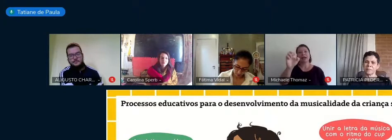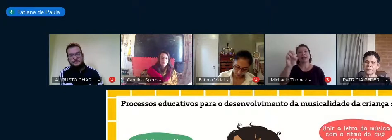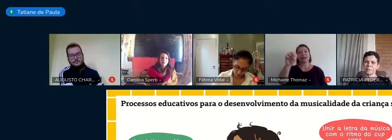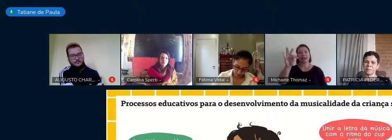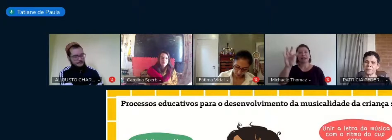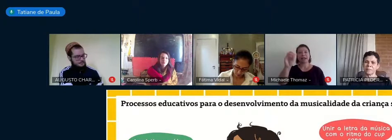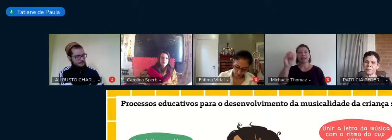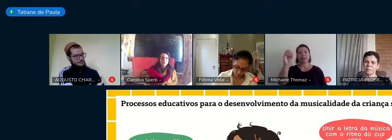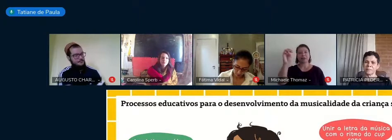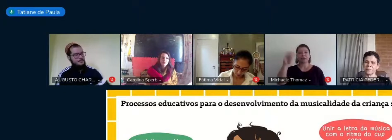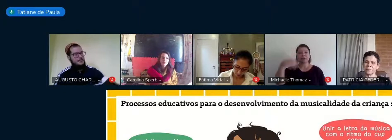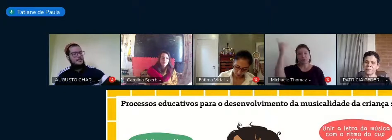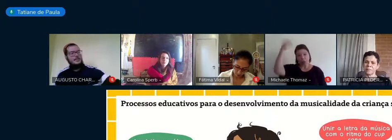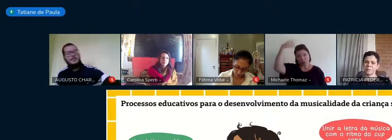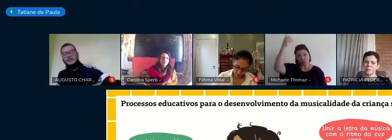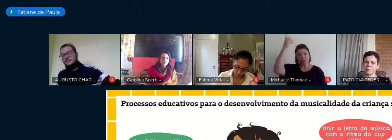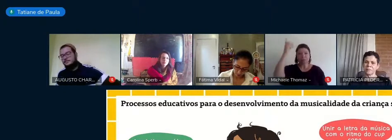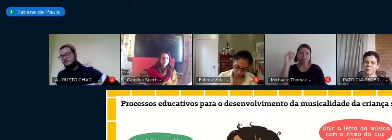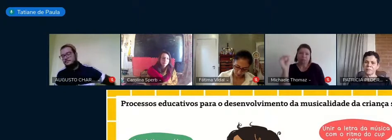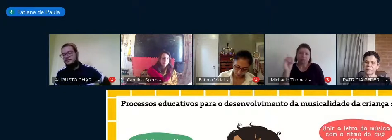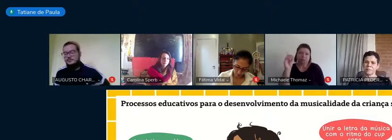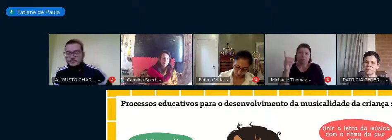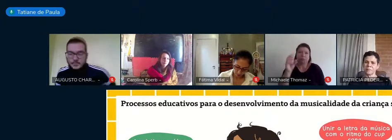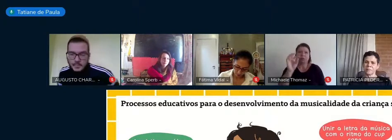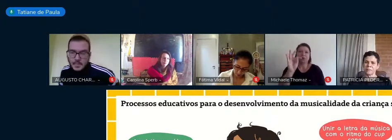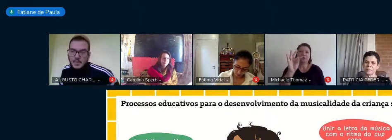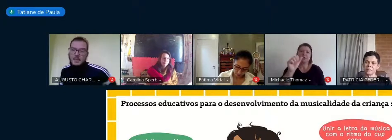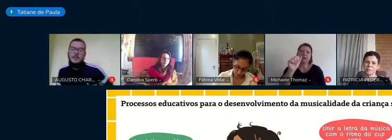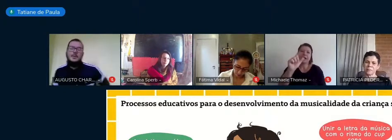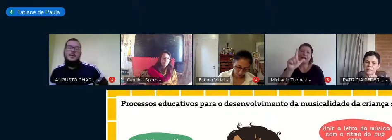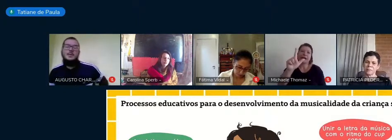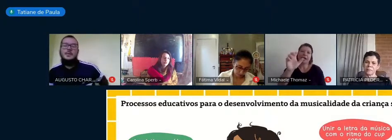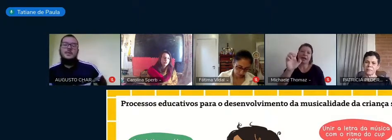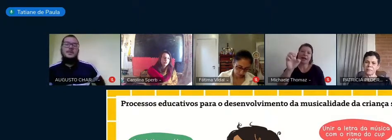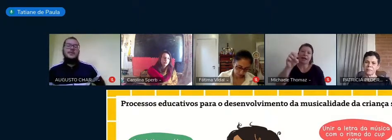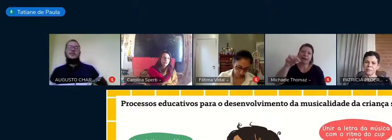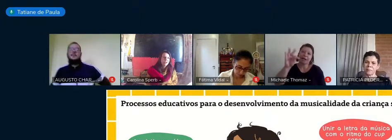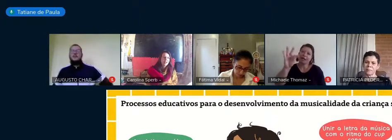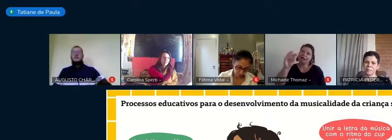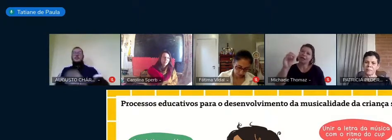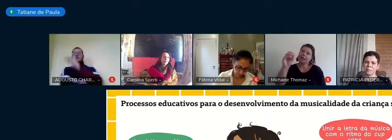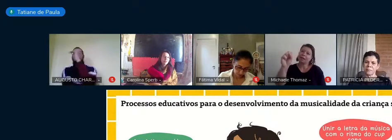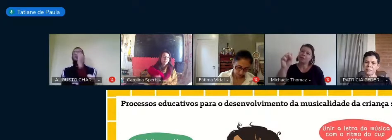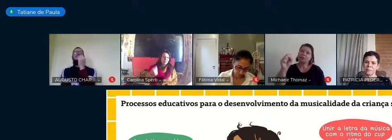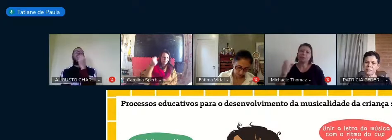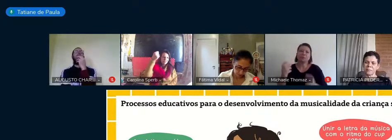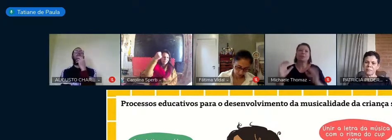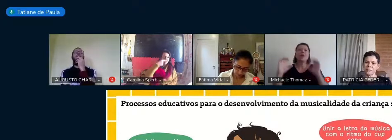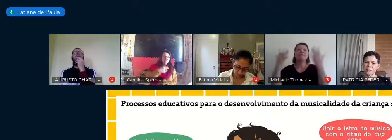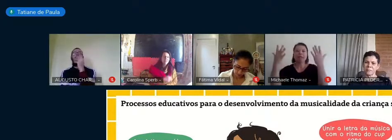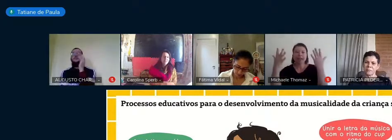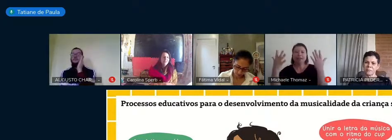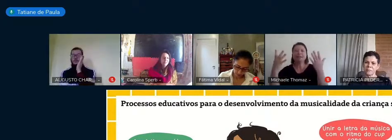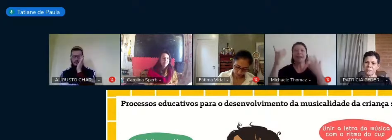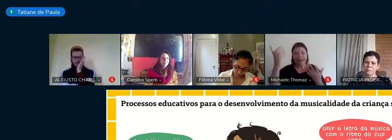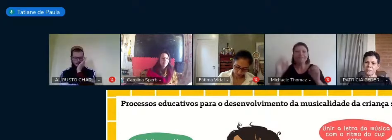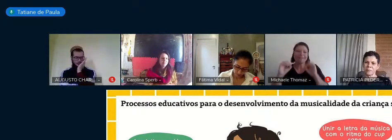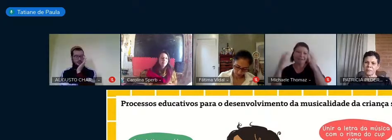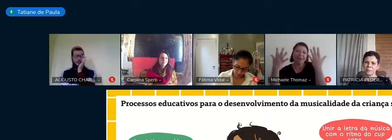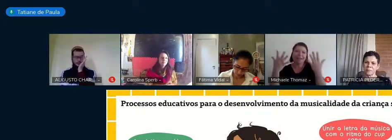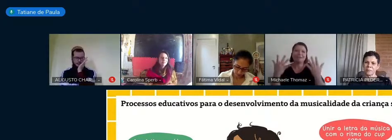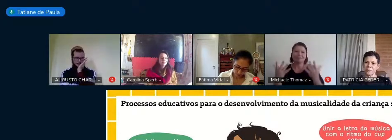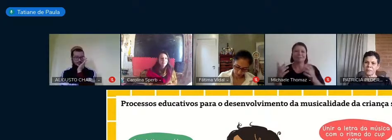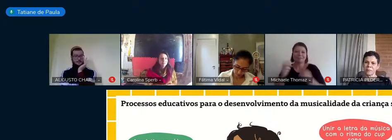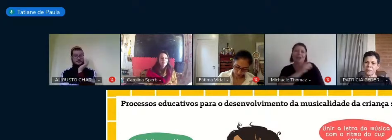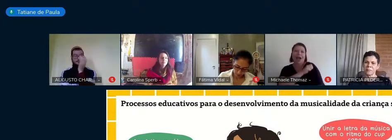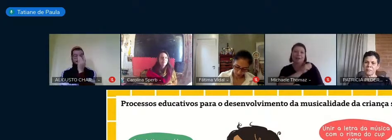Qual foi o processo que a gente organizou? Então a gente oportunizou que a Paula assistisse ao vídeo da música, que